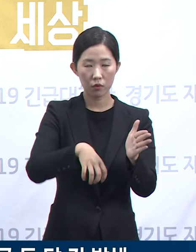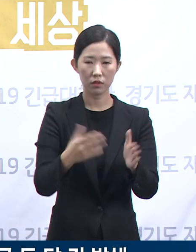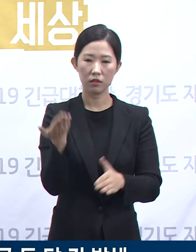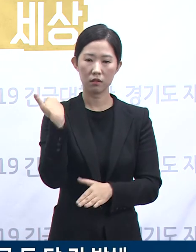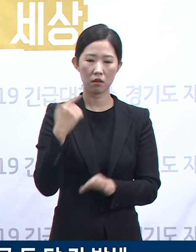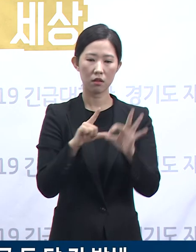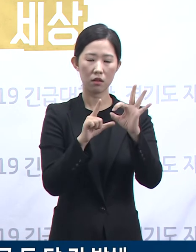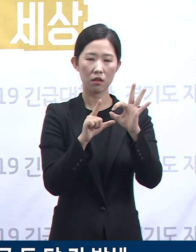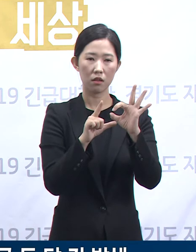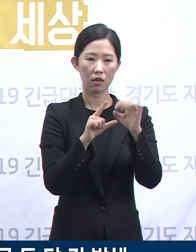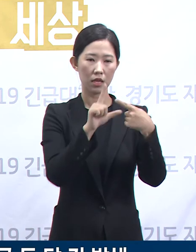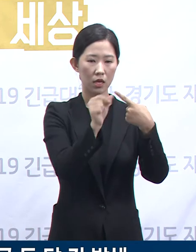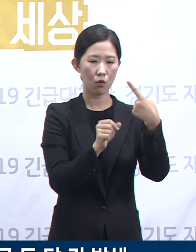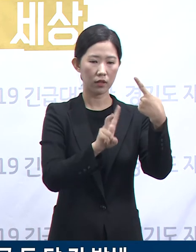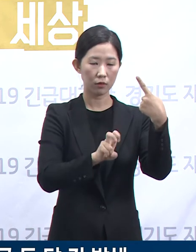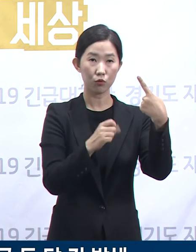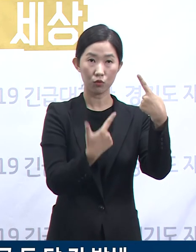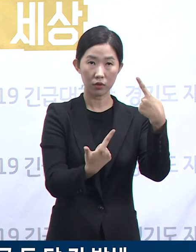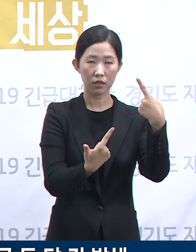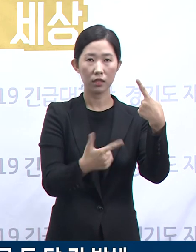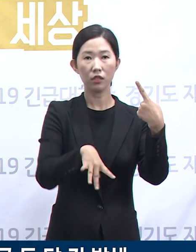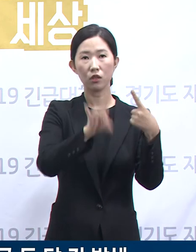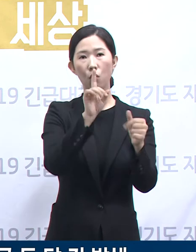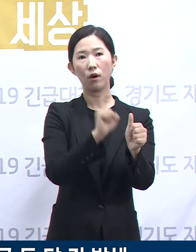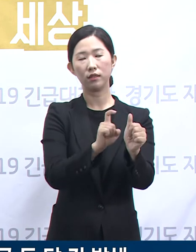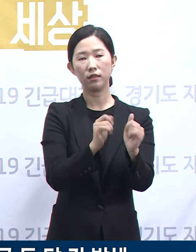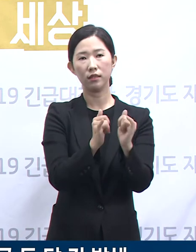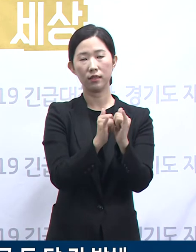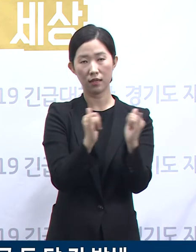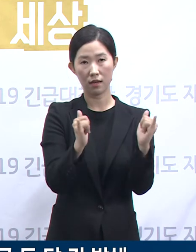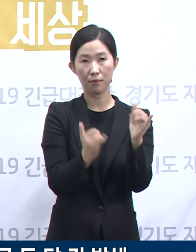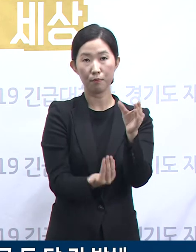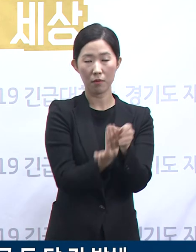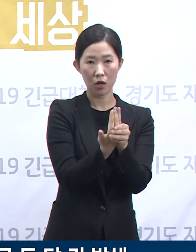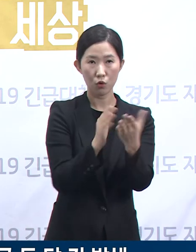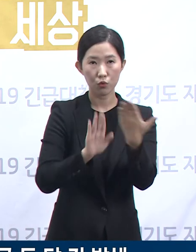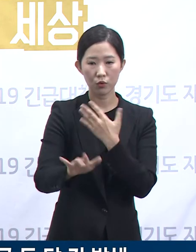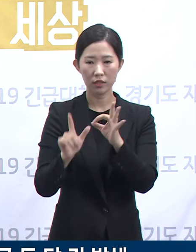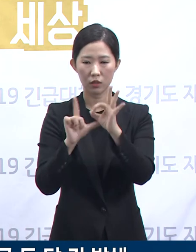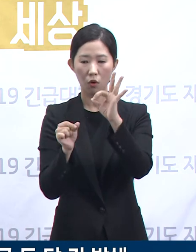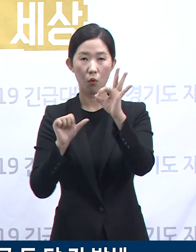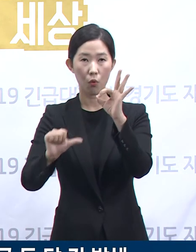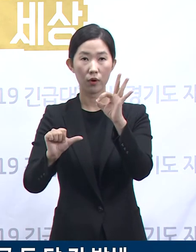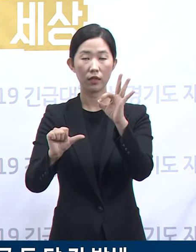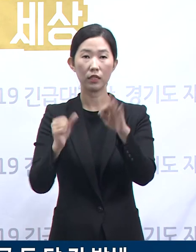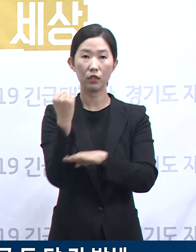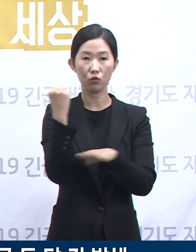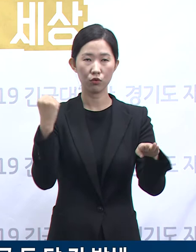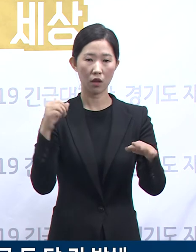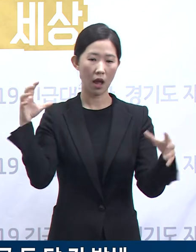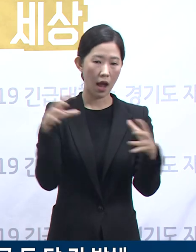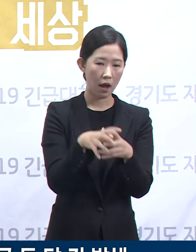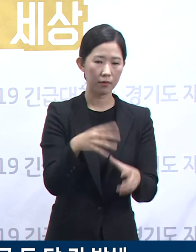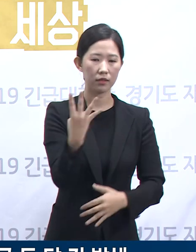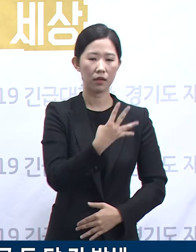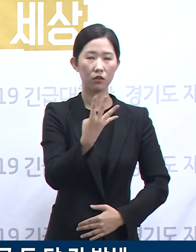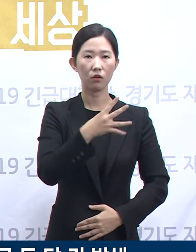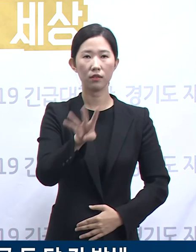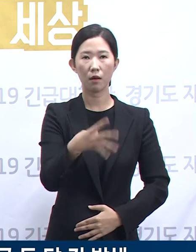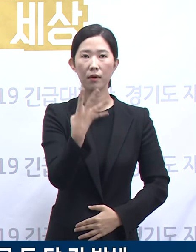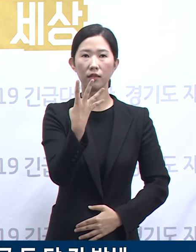26일 최초 확진자가 발생한 이후 10월 5일 0시 기준 총 4,477명 확진자가 발생하였고,